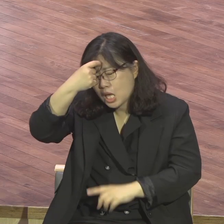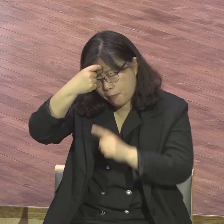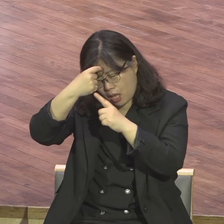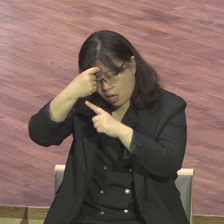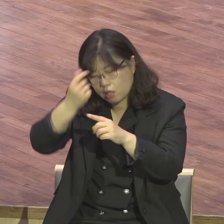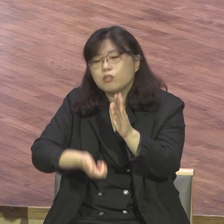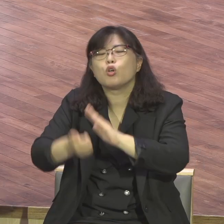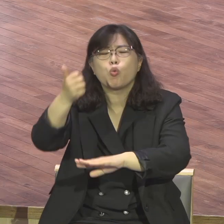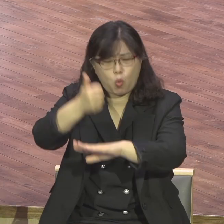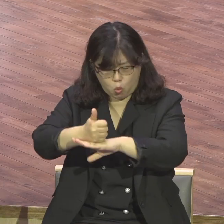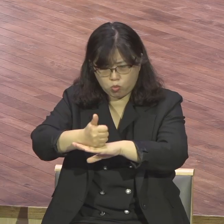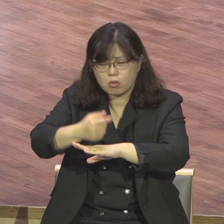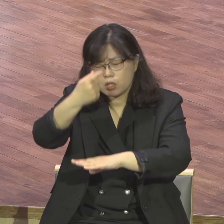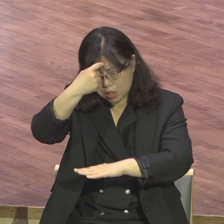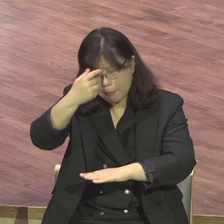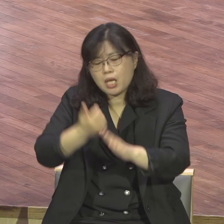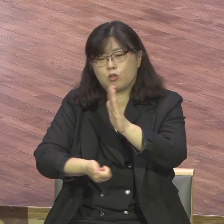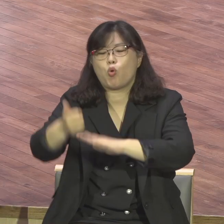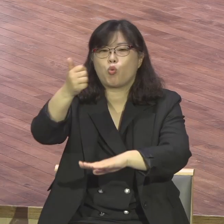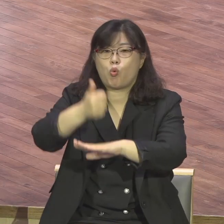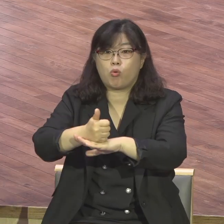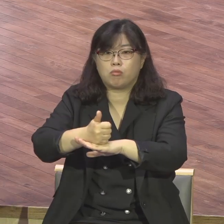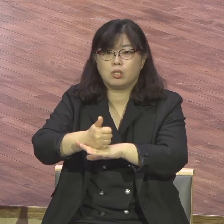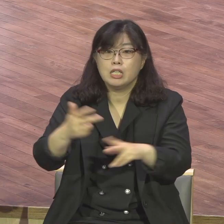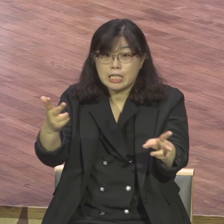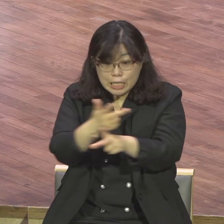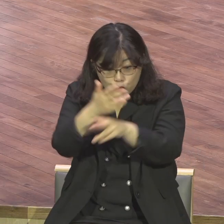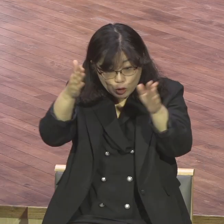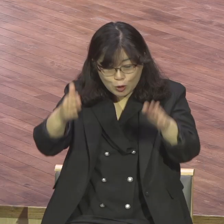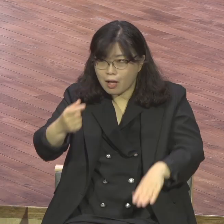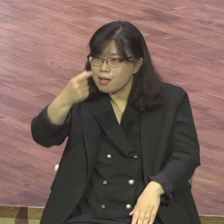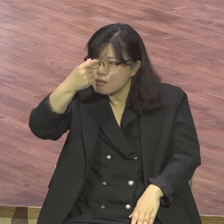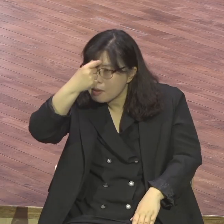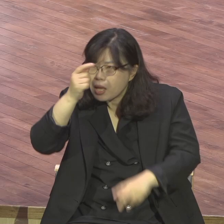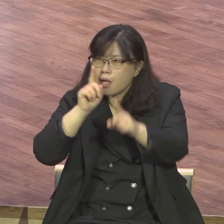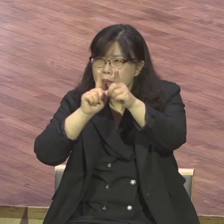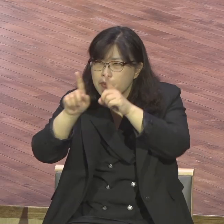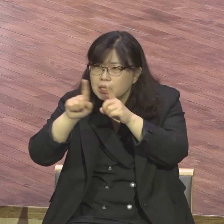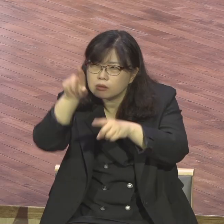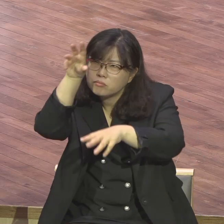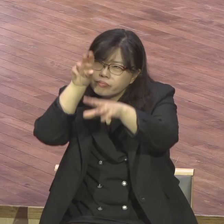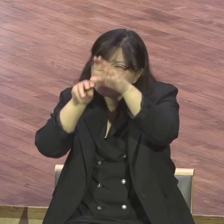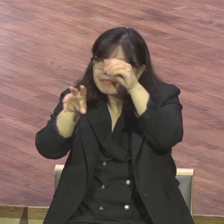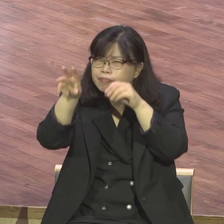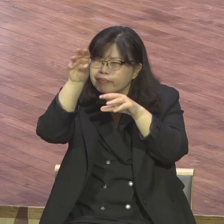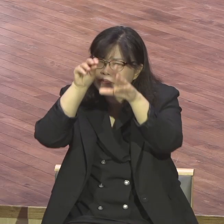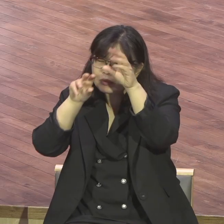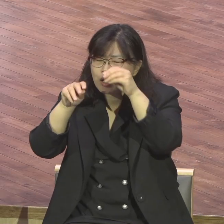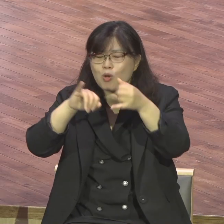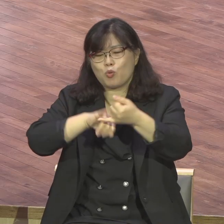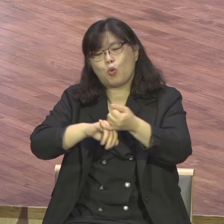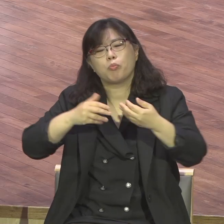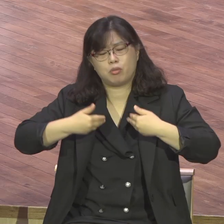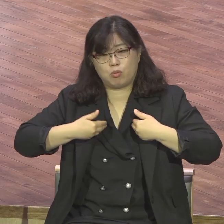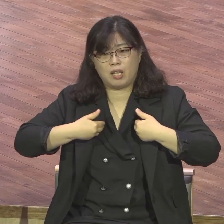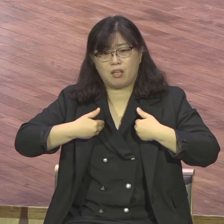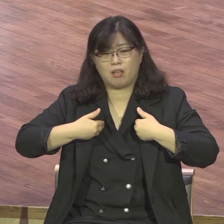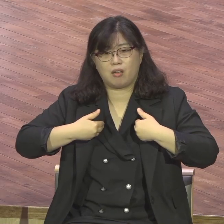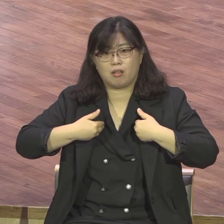여러분이 한 주간요 강단 말씀을 통해서 하나님 주시는 복음의 축복을 누리게 되면 삶의 현장에서 뭐요 은혜